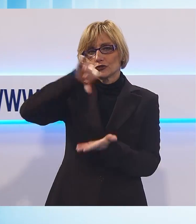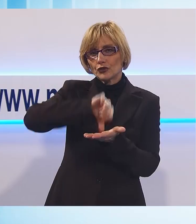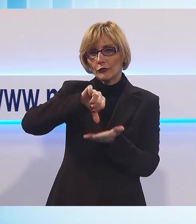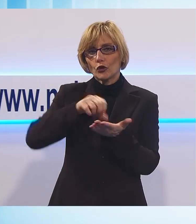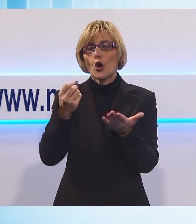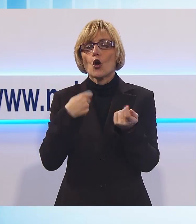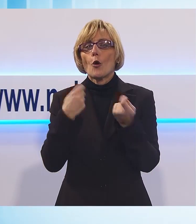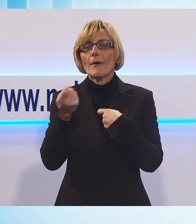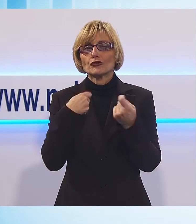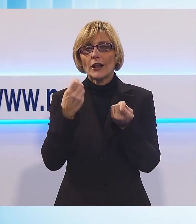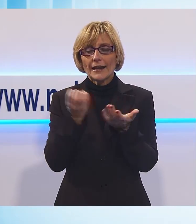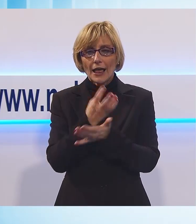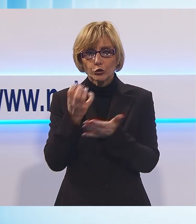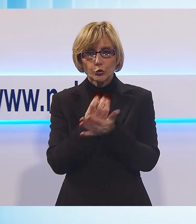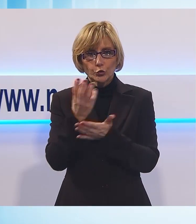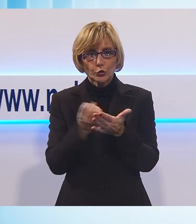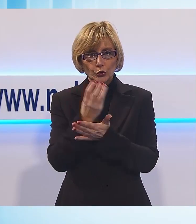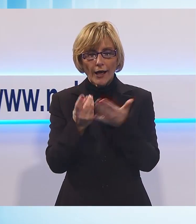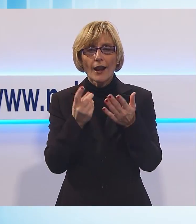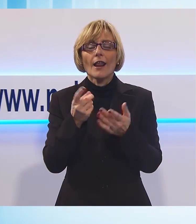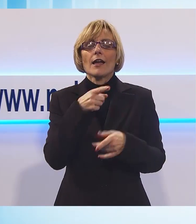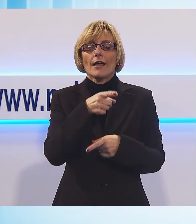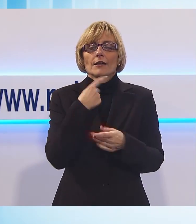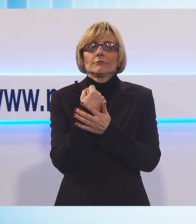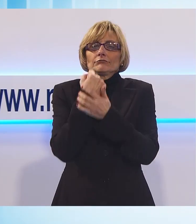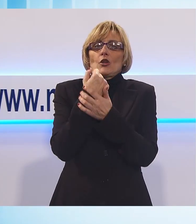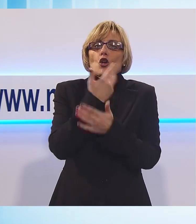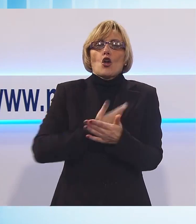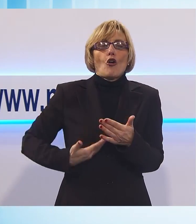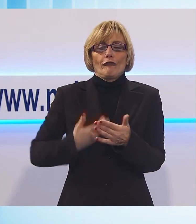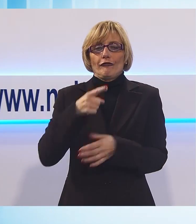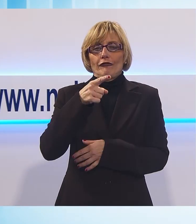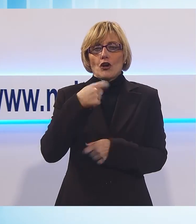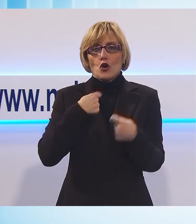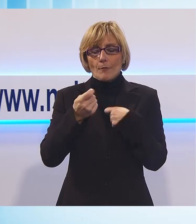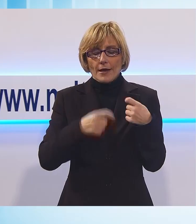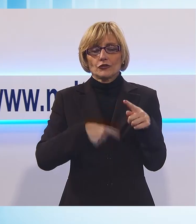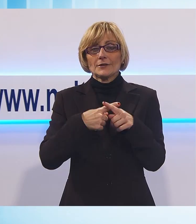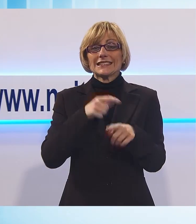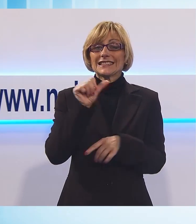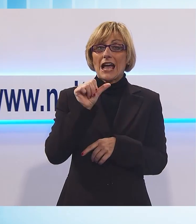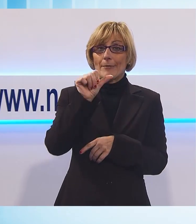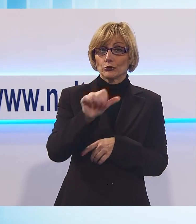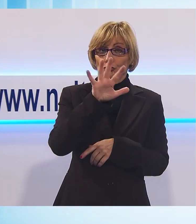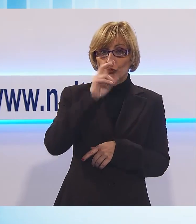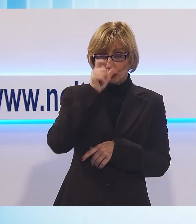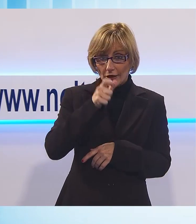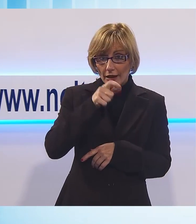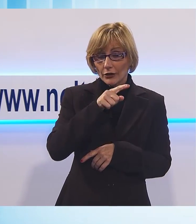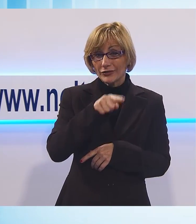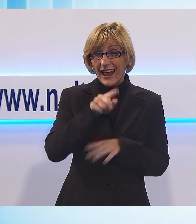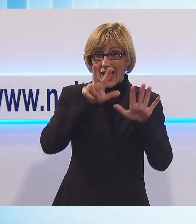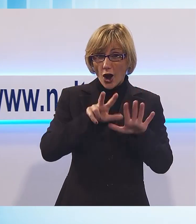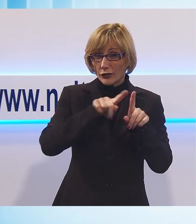Le Botteghe della Befana. Sostenuto da Conf Commercio, sabato 5 gennaio, dalle 20 fino a mezzanotte, la Via